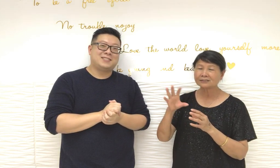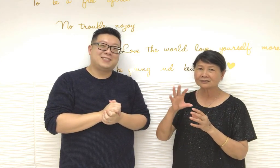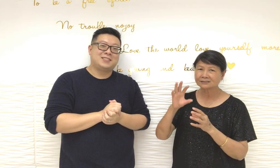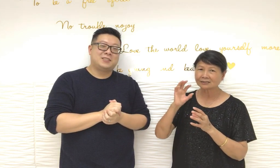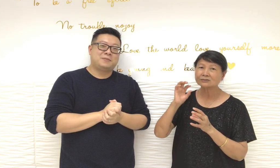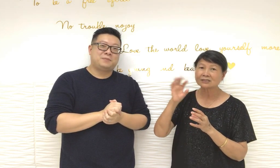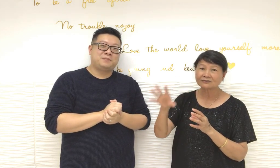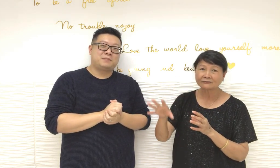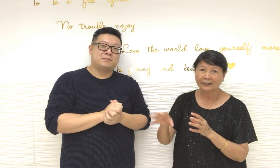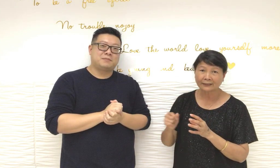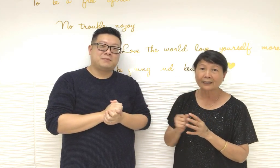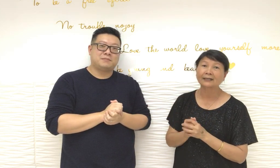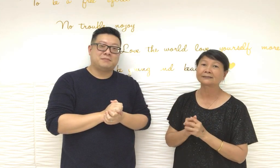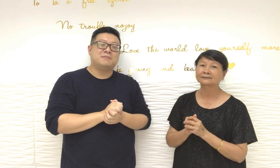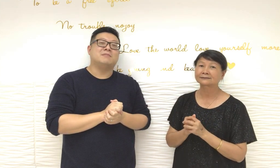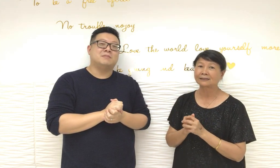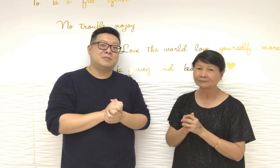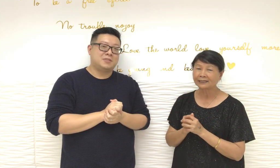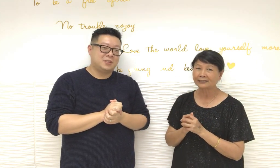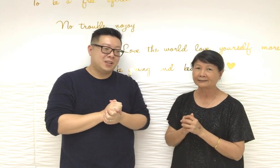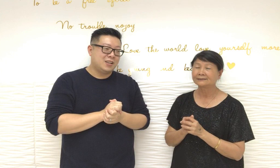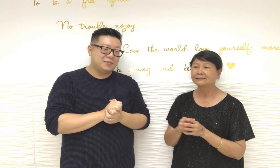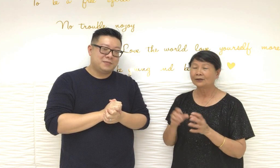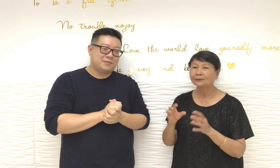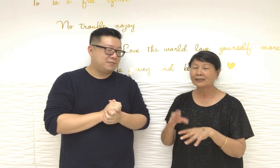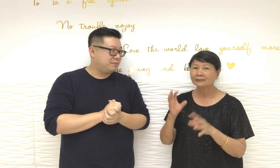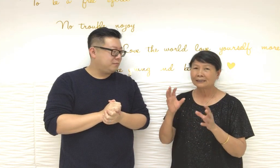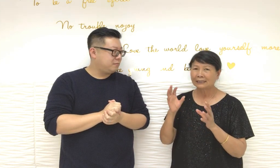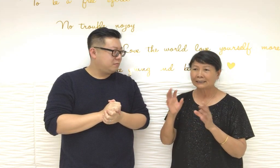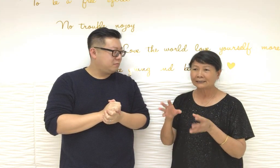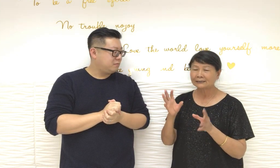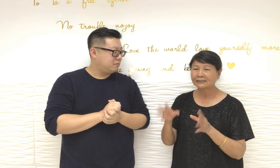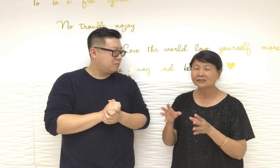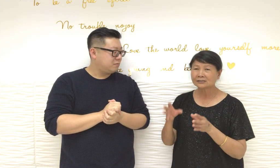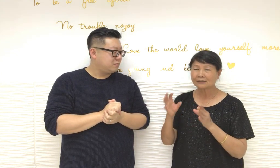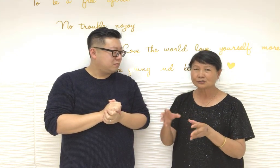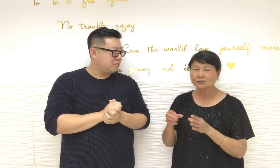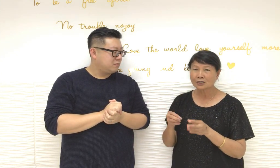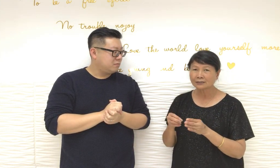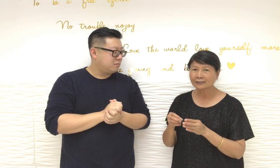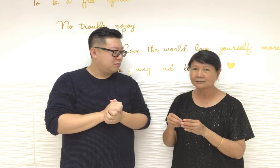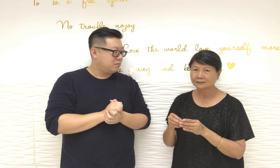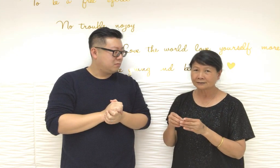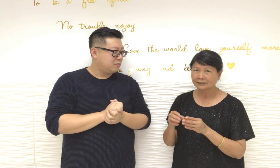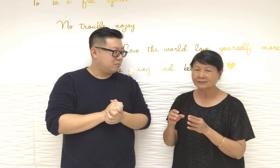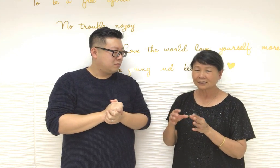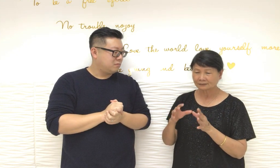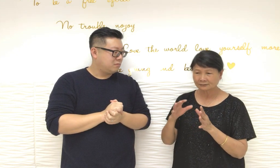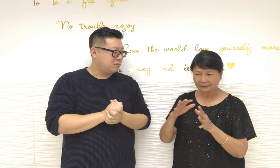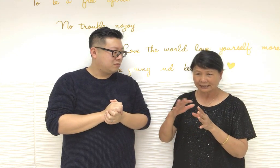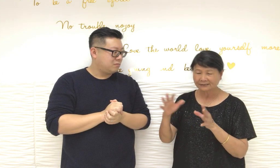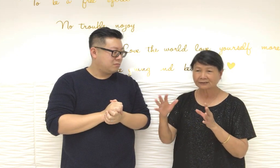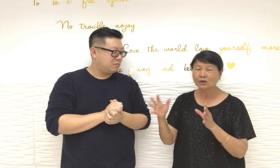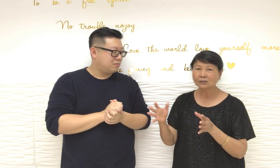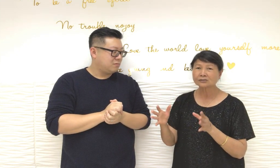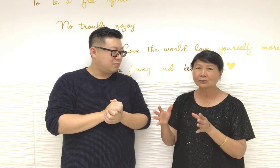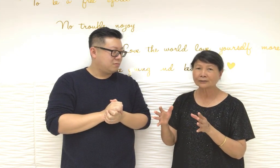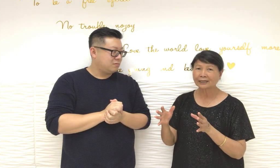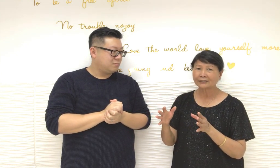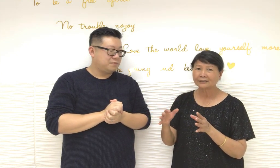吃到四方飯嗯這樣的好了你吸水醬其實人人都可以用的